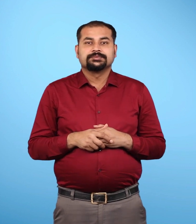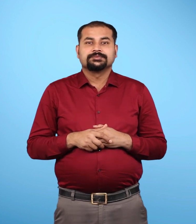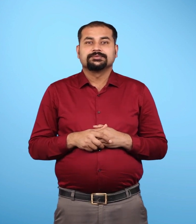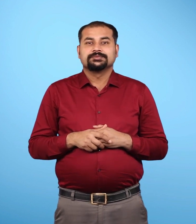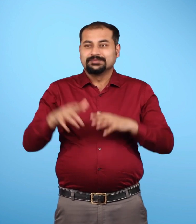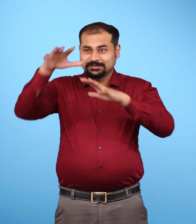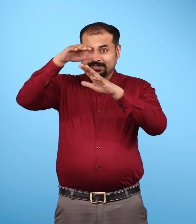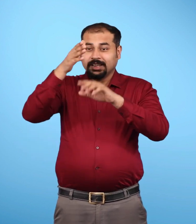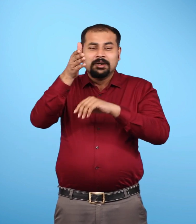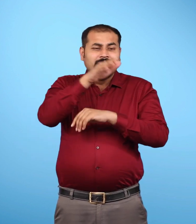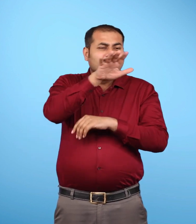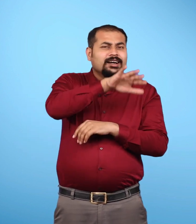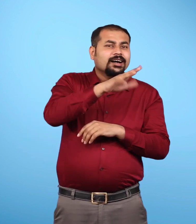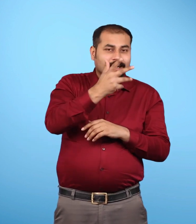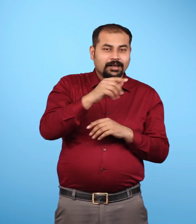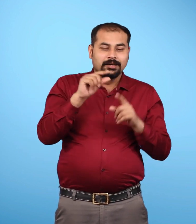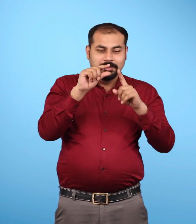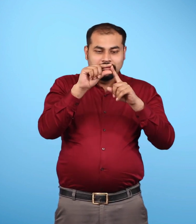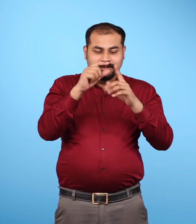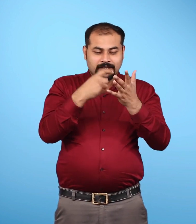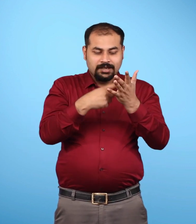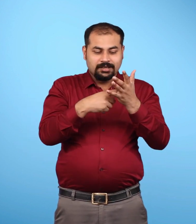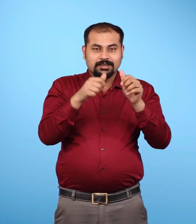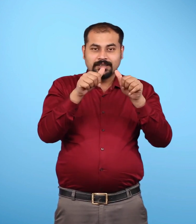तथा यह उत्तर धुव के चारों ओर फैला है